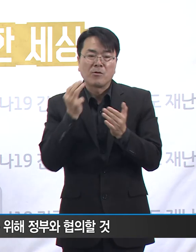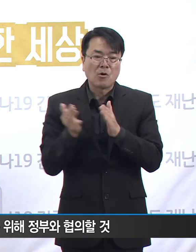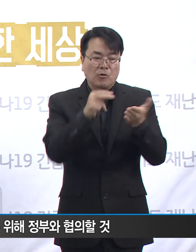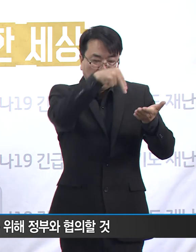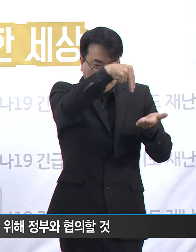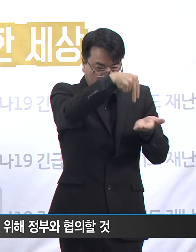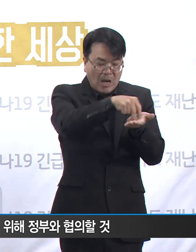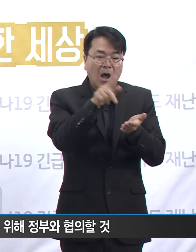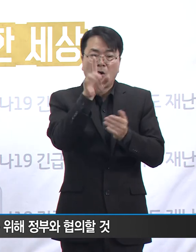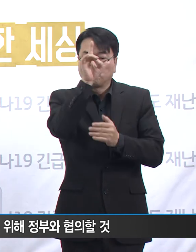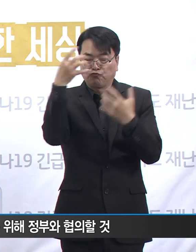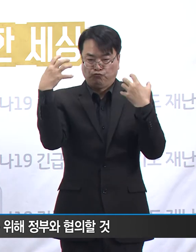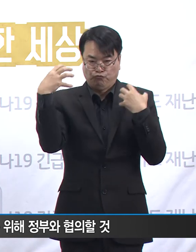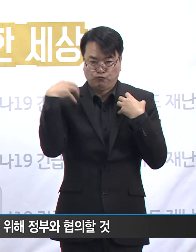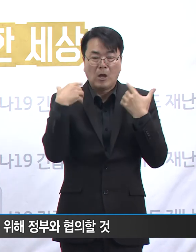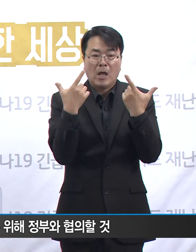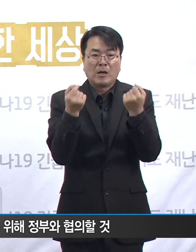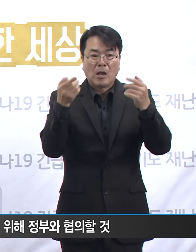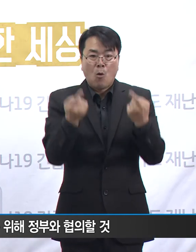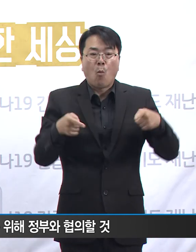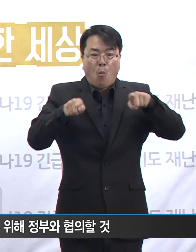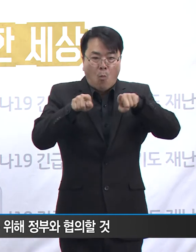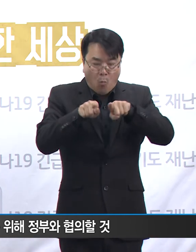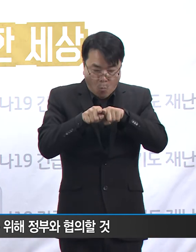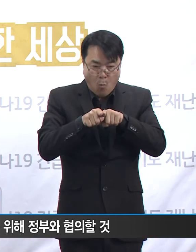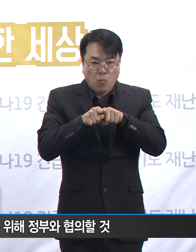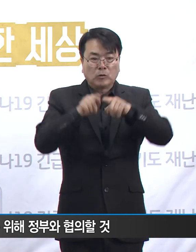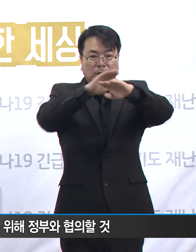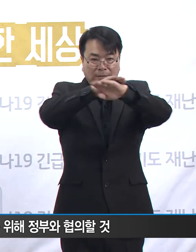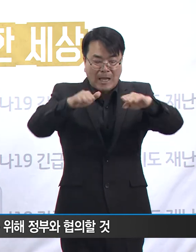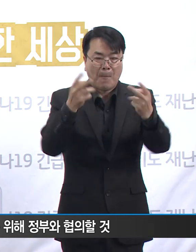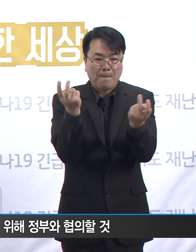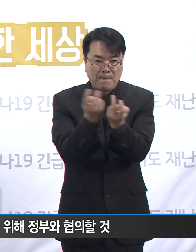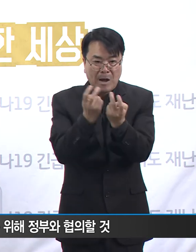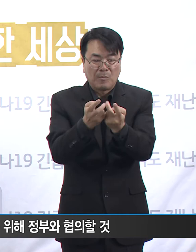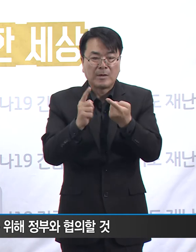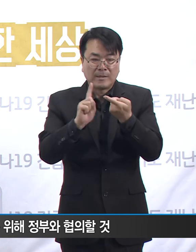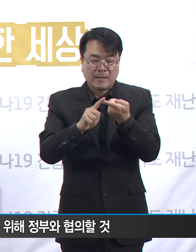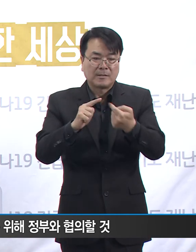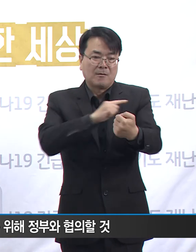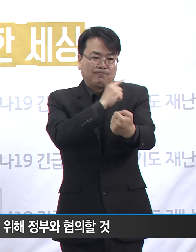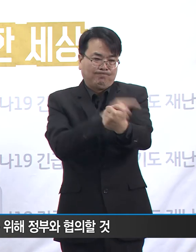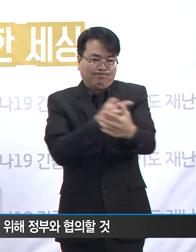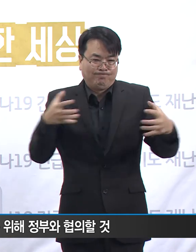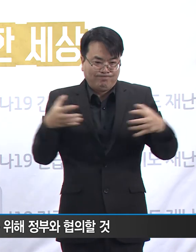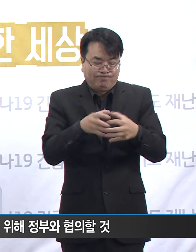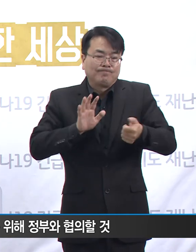권역별 공동대응정책에 열린 태도로 상의하고 적극 협력하겠습니다.